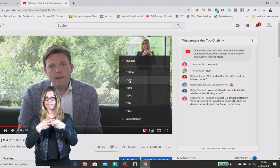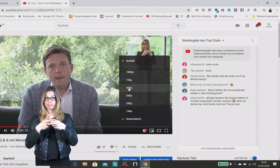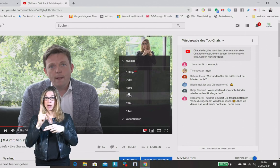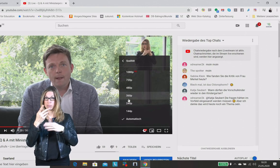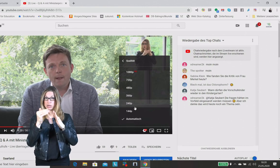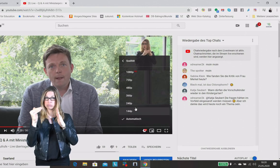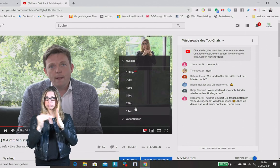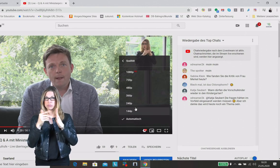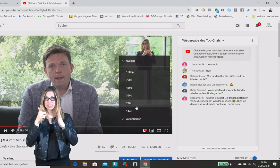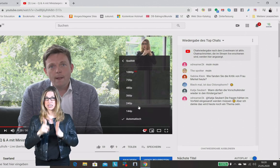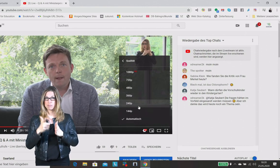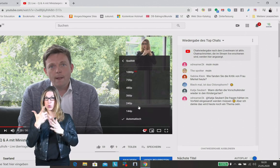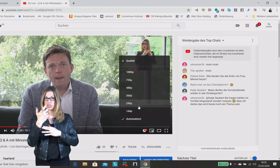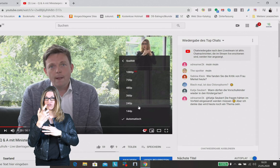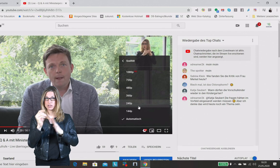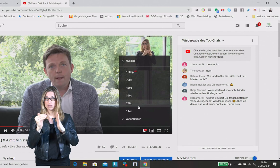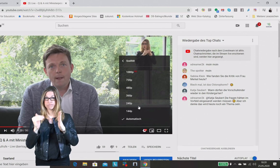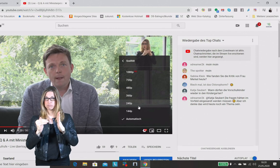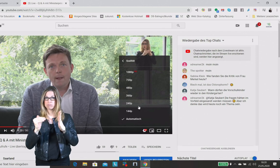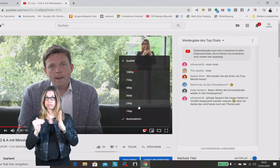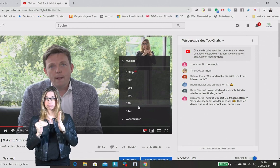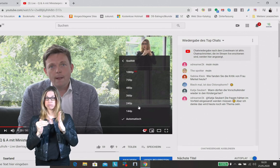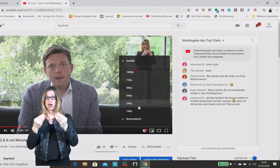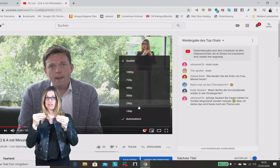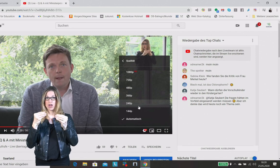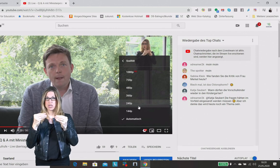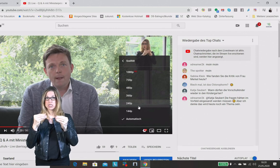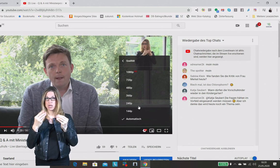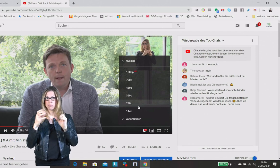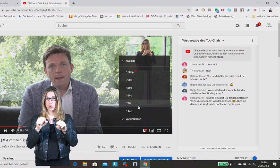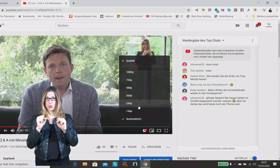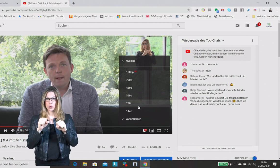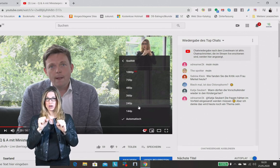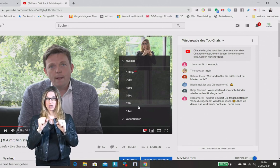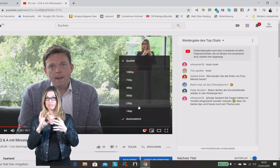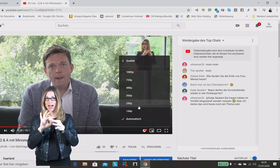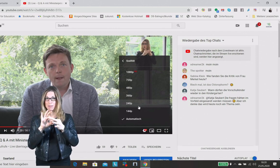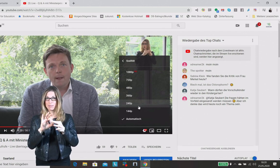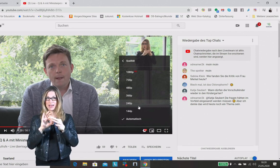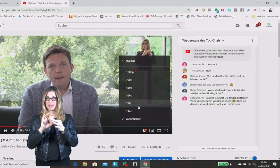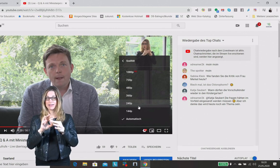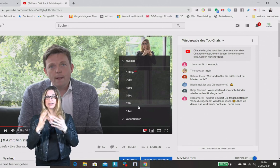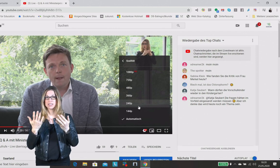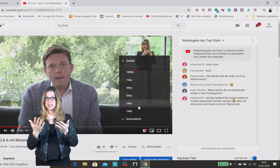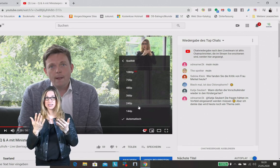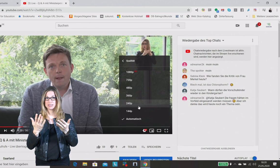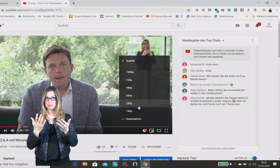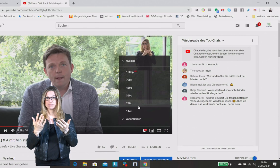nach unten in der Qualität absteigend, je nach Intensität und Stärke Ihrer